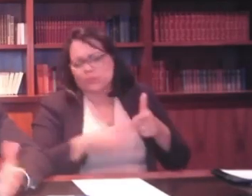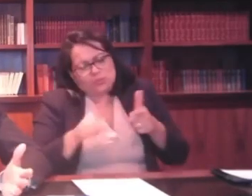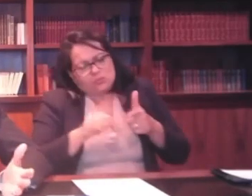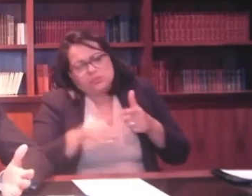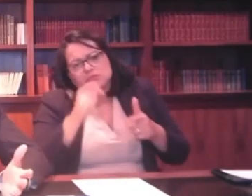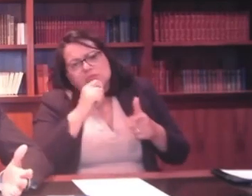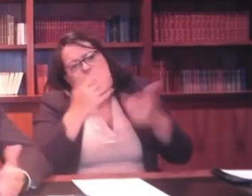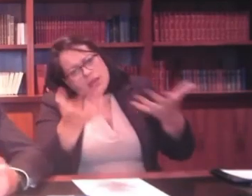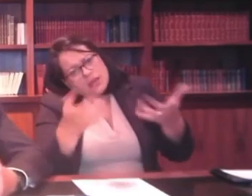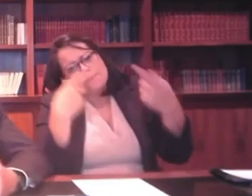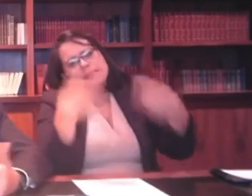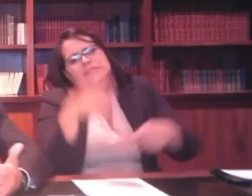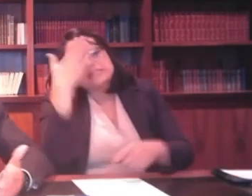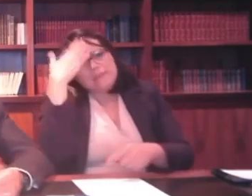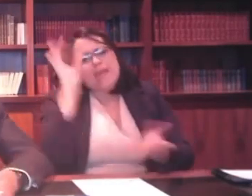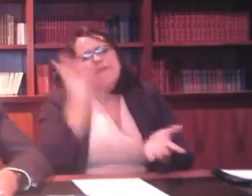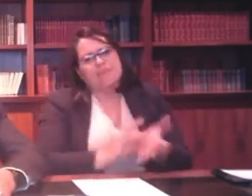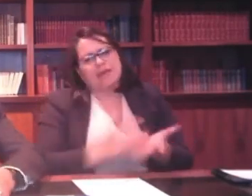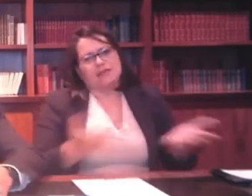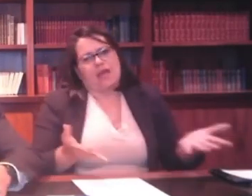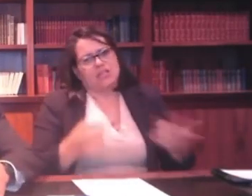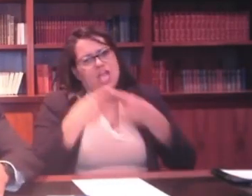Agora, vamos saber a verdade, reclamar com quem de direito.